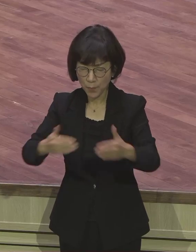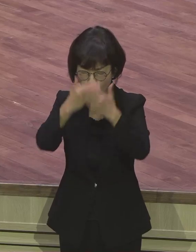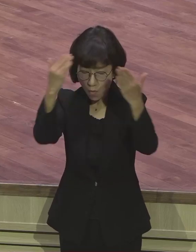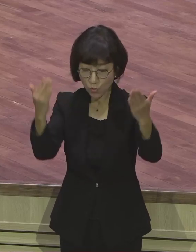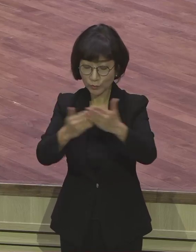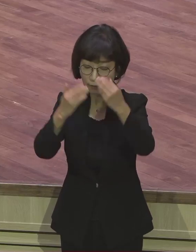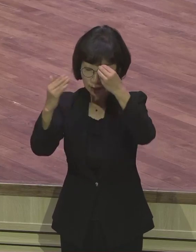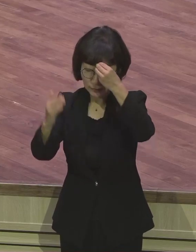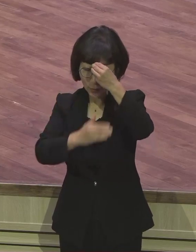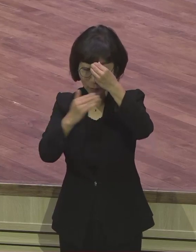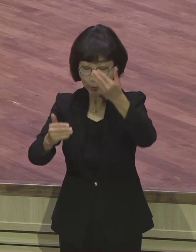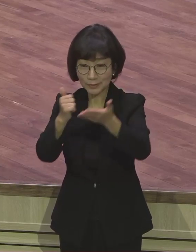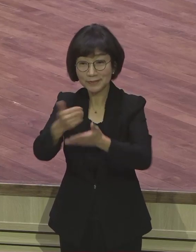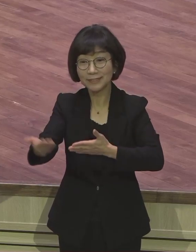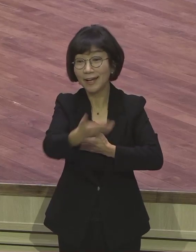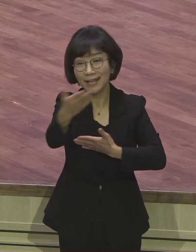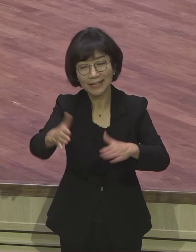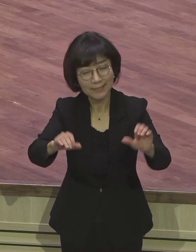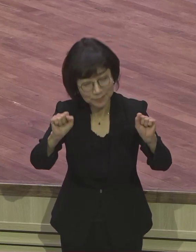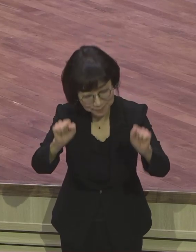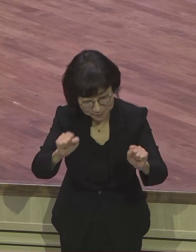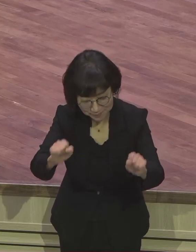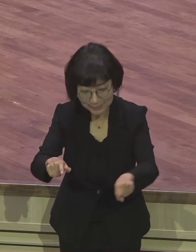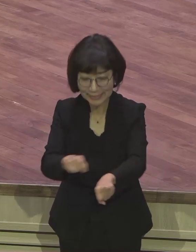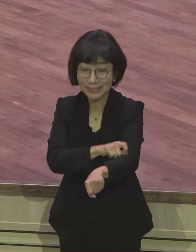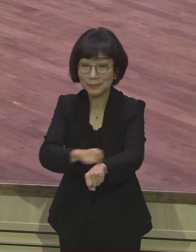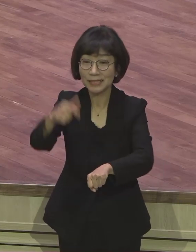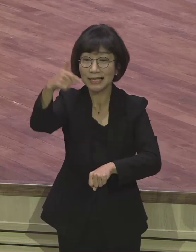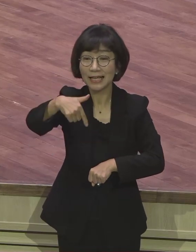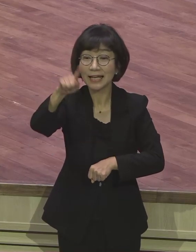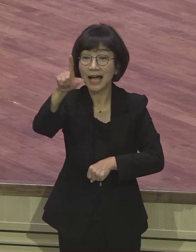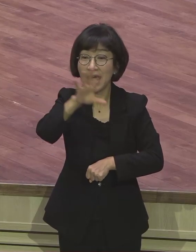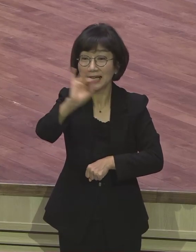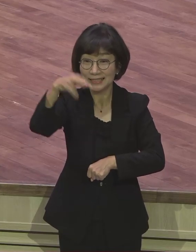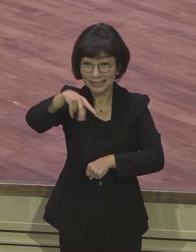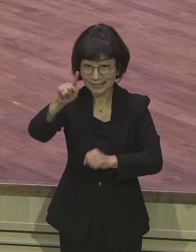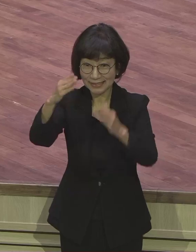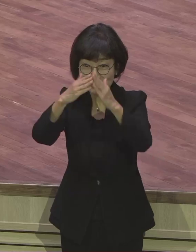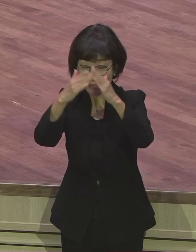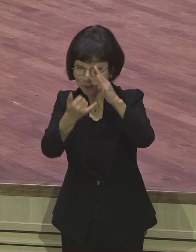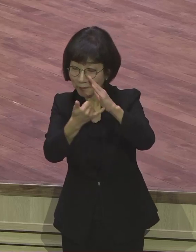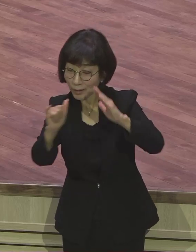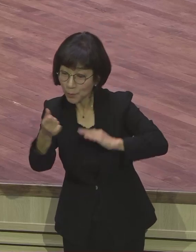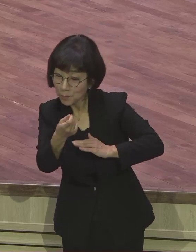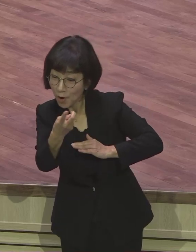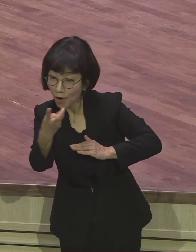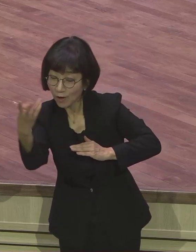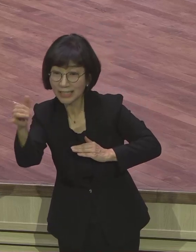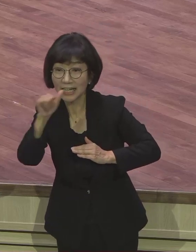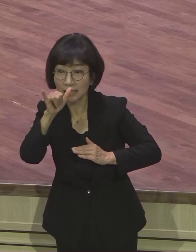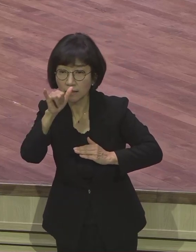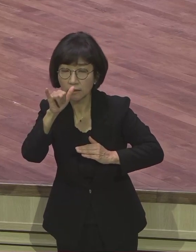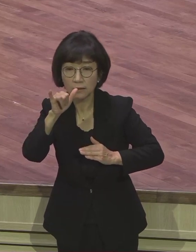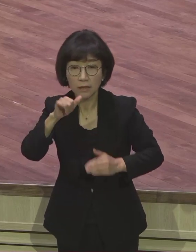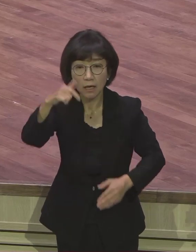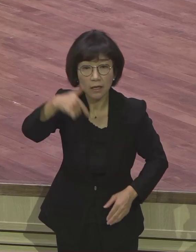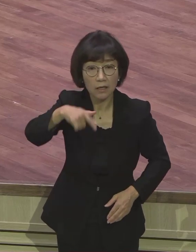너에게 무난하되 특히 가이사의 집사람들 중 몇 사람이니라. 가이사 왕이에요.